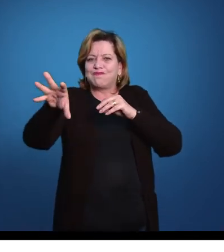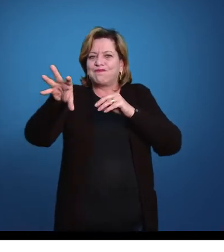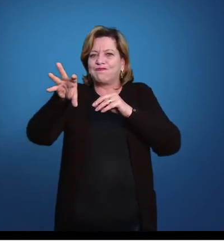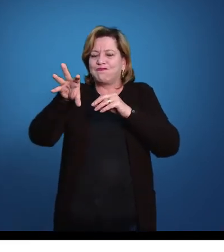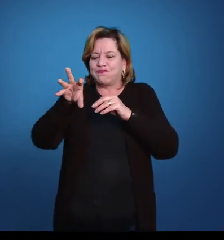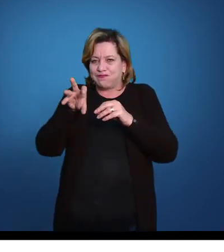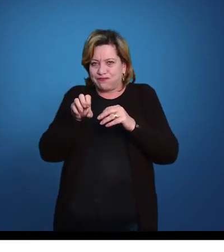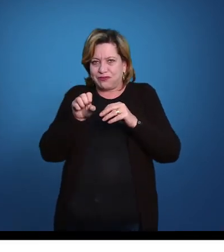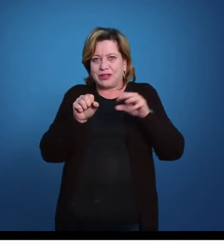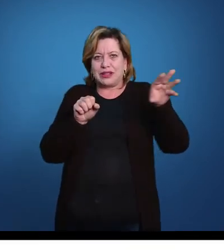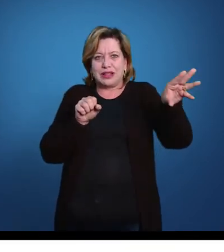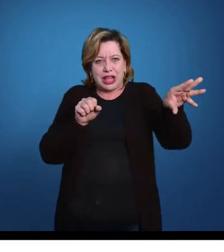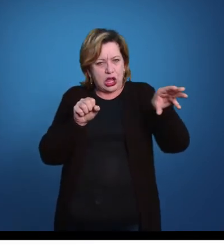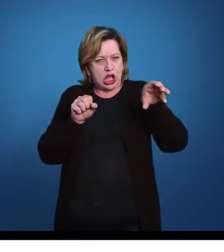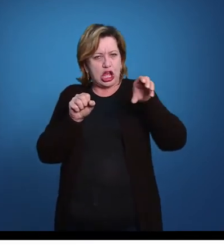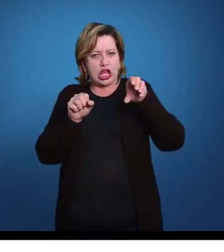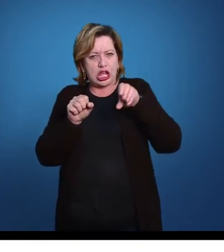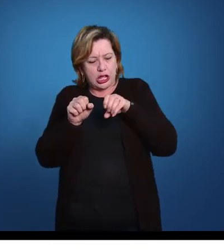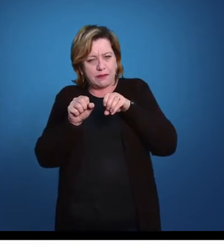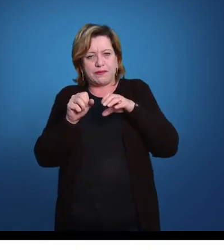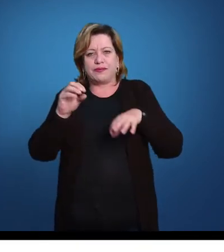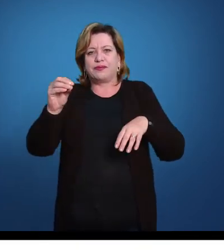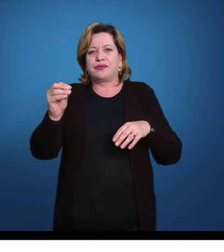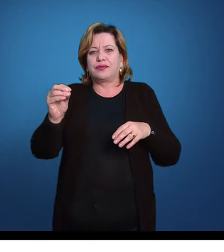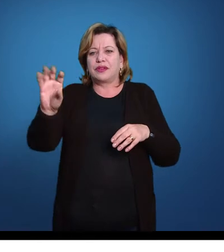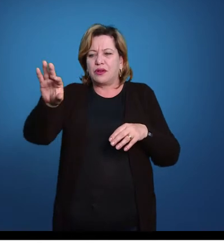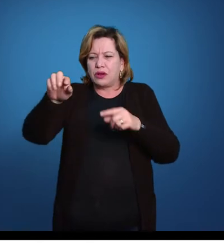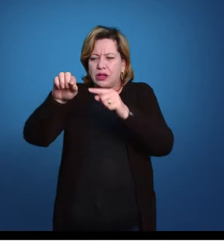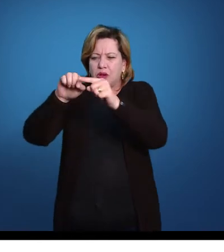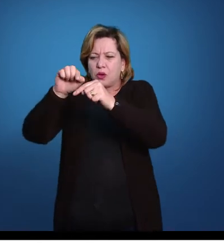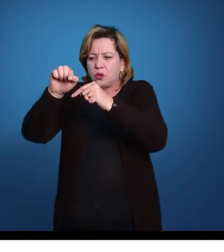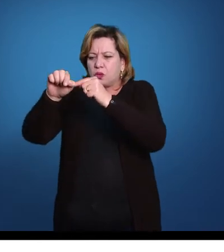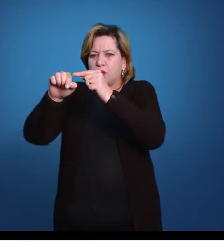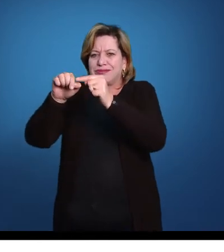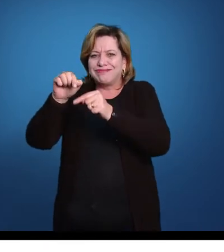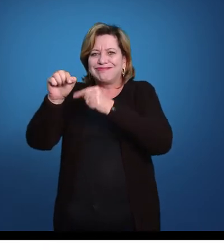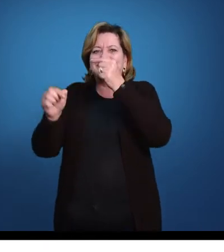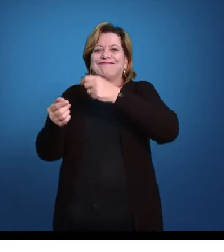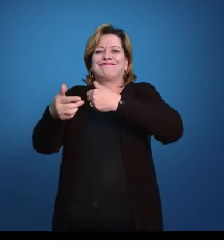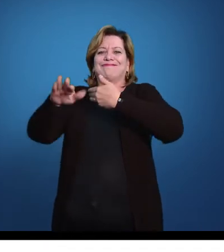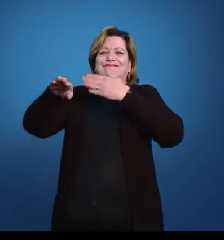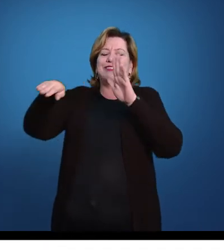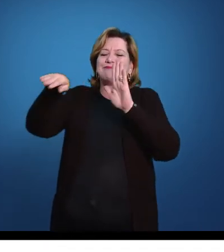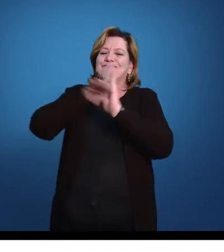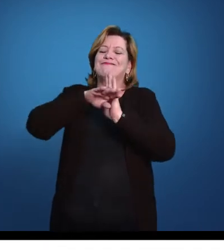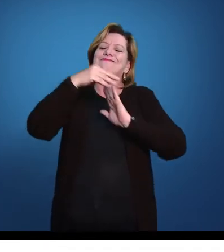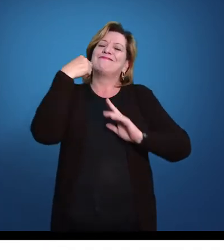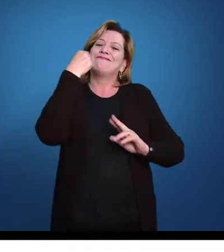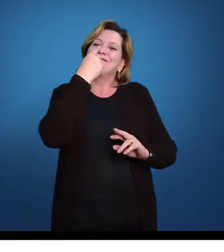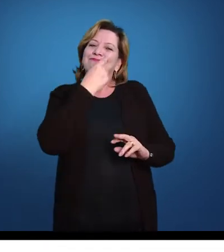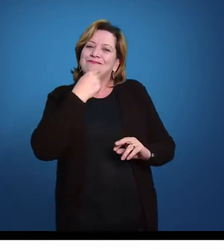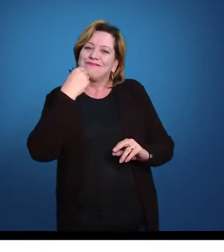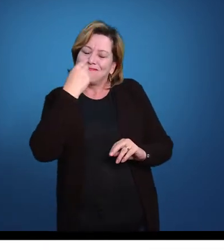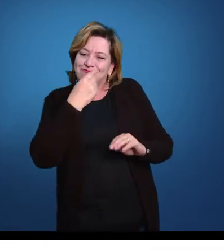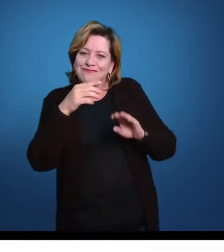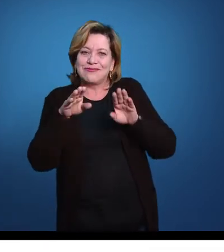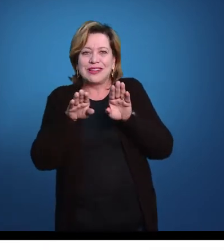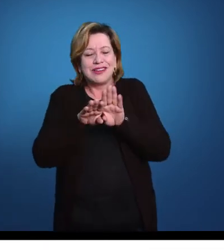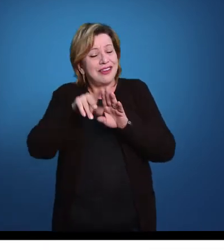capturado aqui na ponta do braço, vai trazendo isso em direção à boca, mesma coisa que já funcionava aqui atrás.